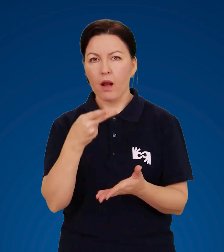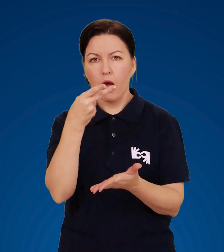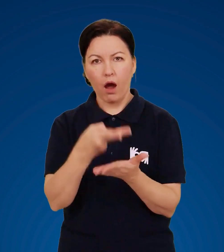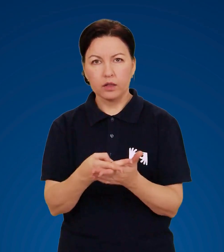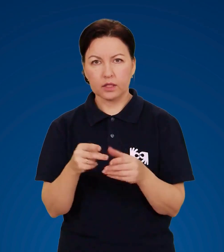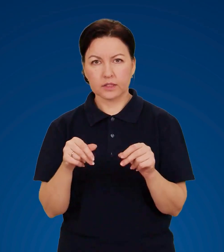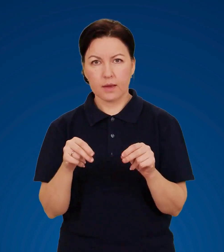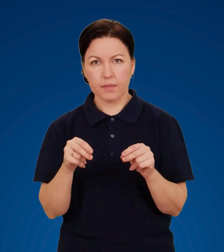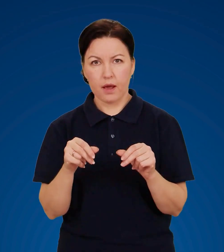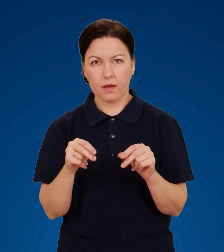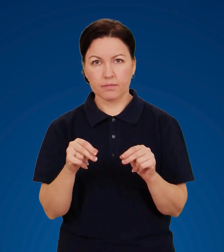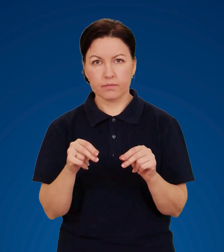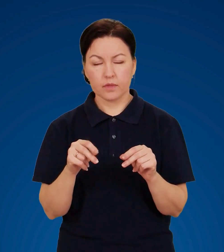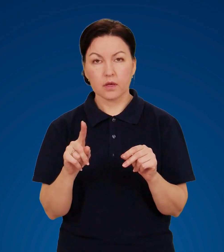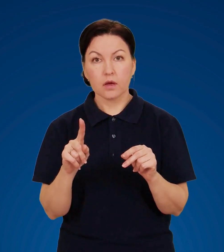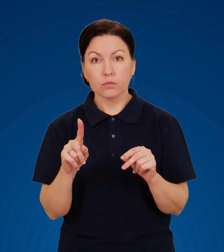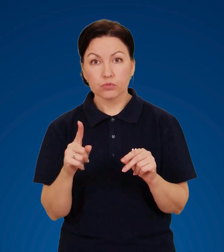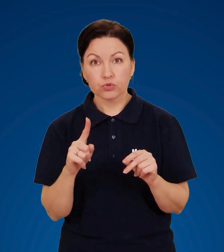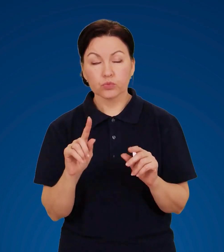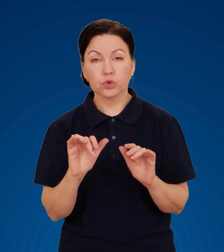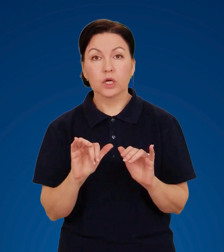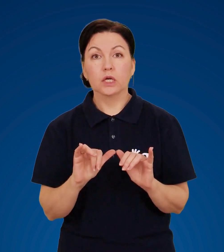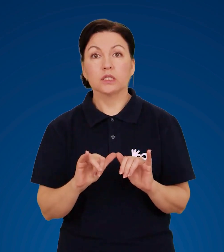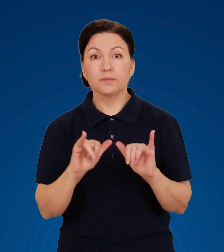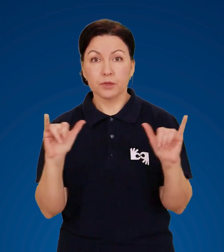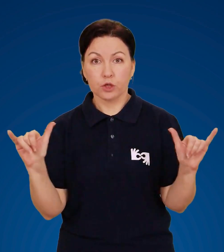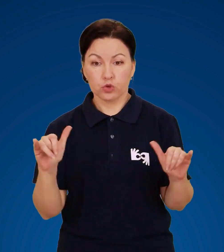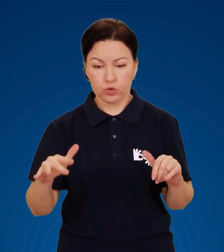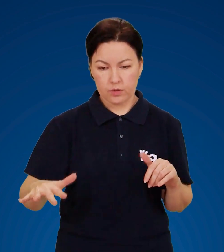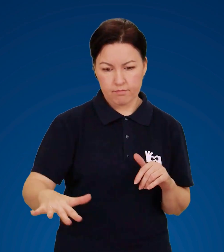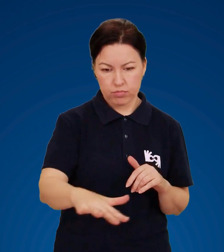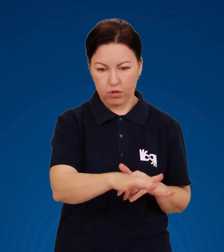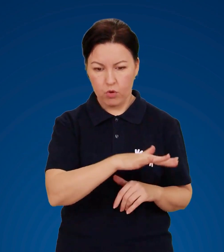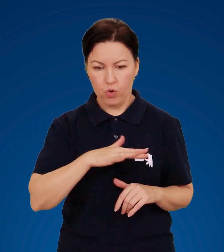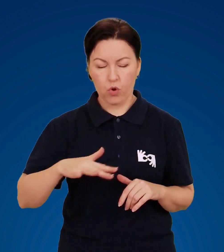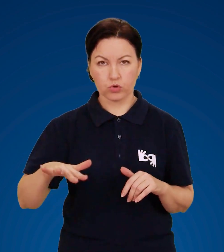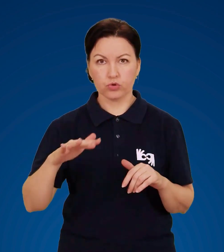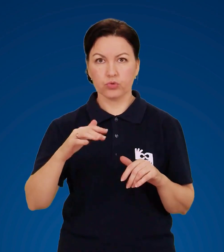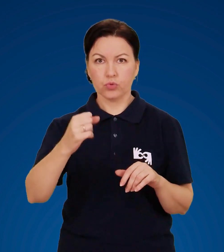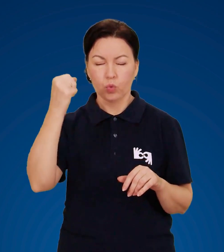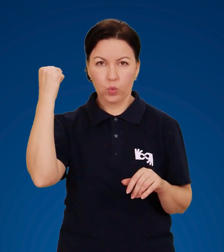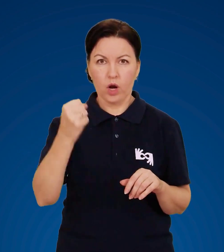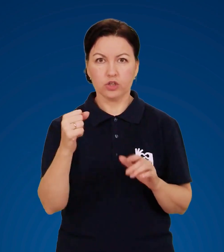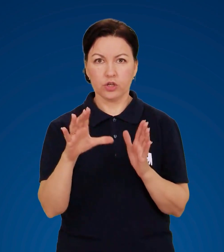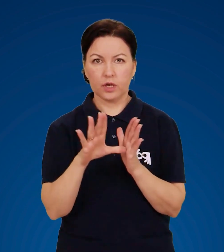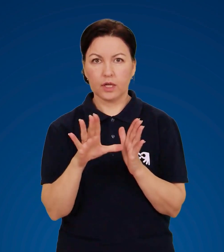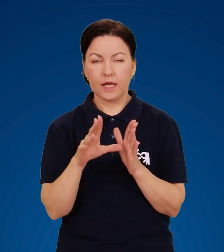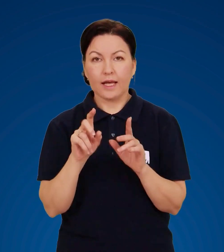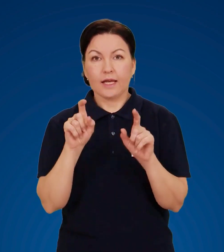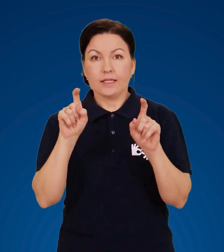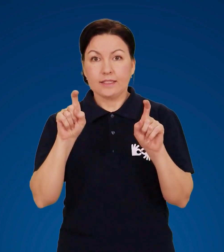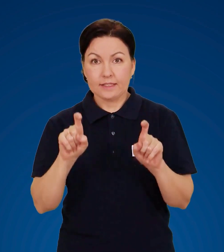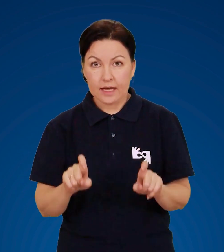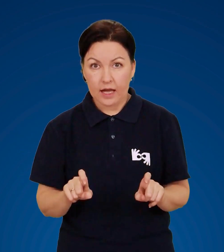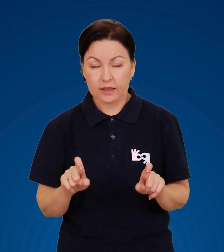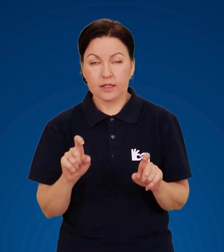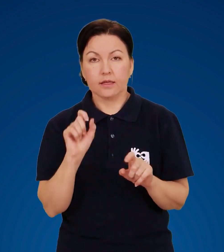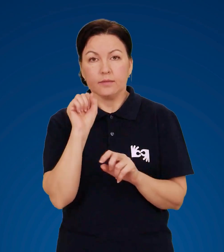Не лягайте на землю, бо тим самим збільшуєте площу ураження розрядом. Сядьте,